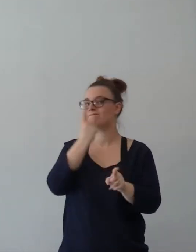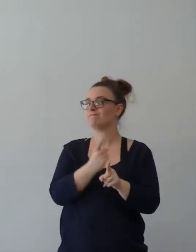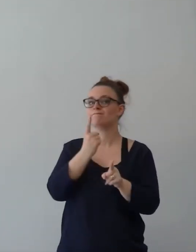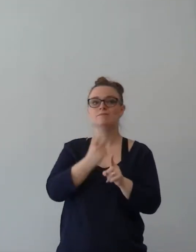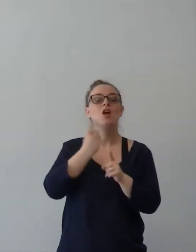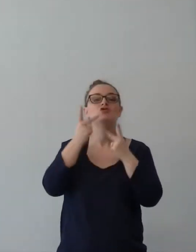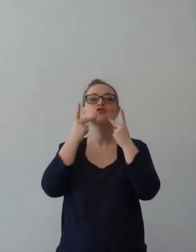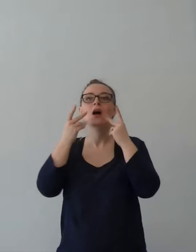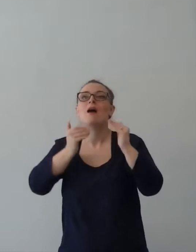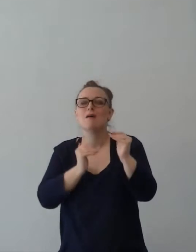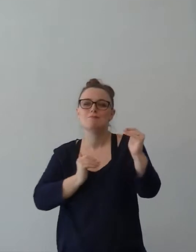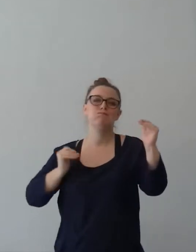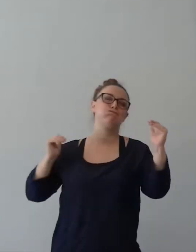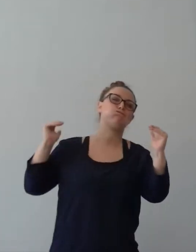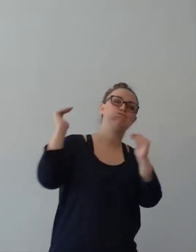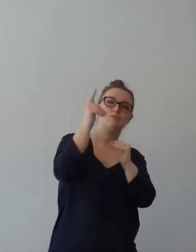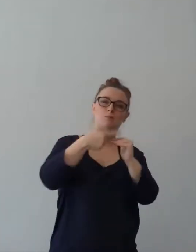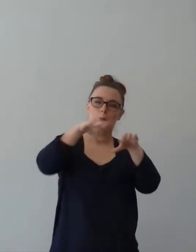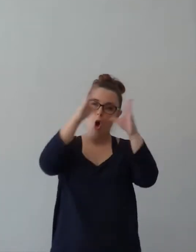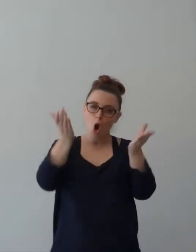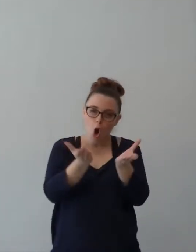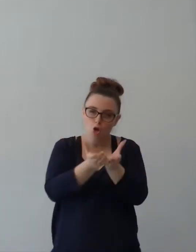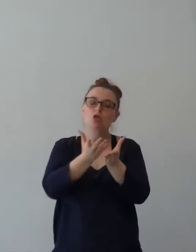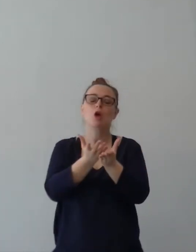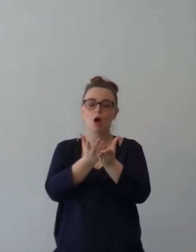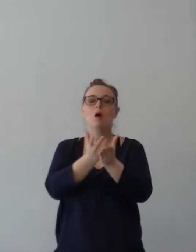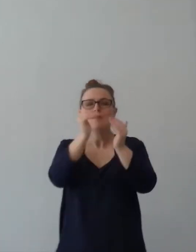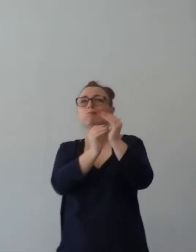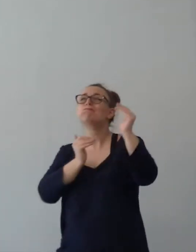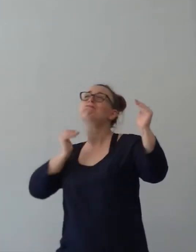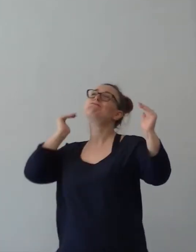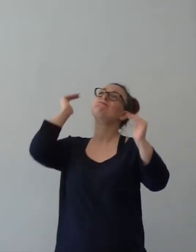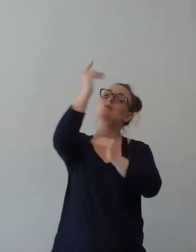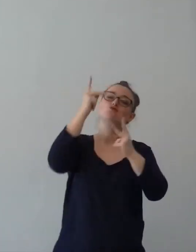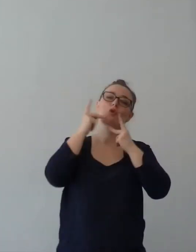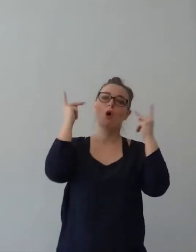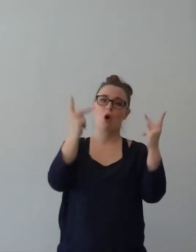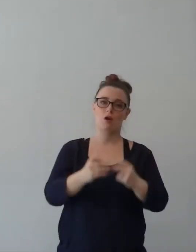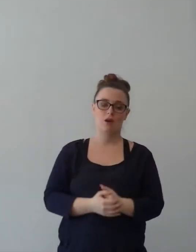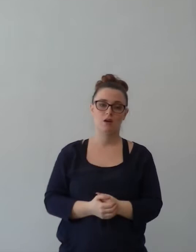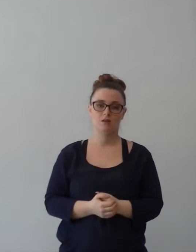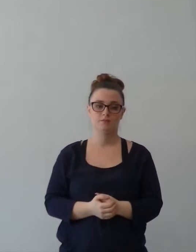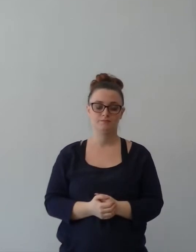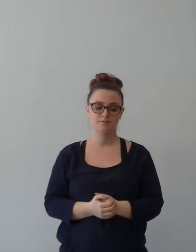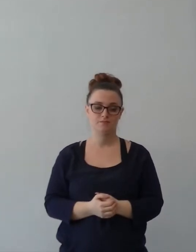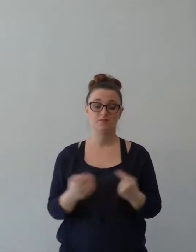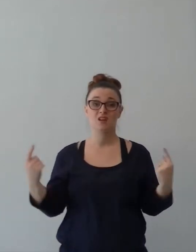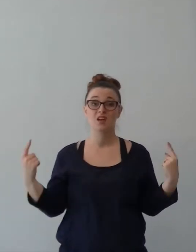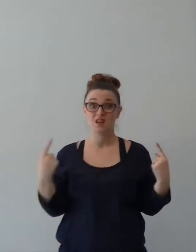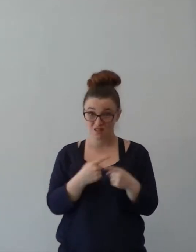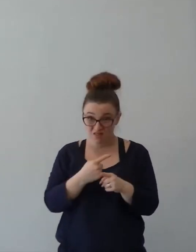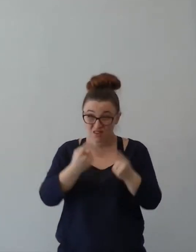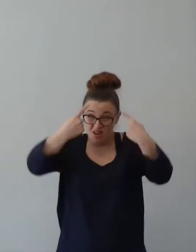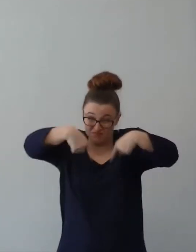il posto più felice che dovrebbe sprizzare gioia da tutti i poli. È sempre così.